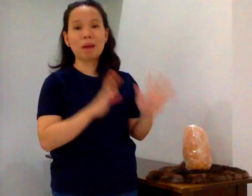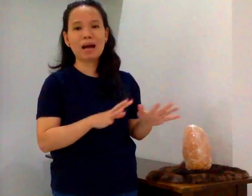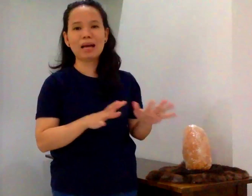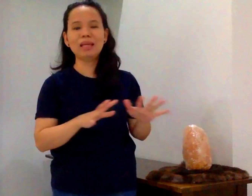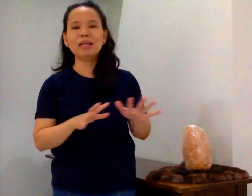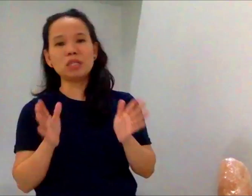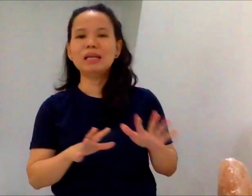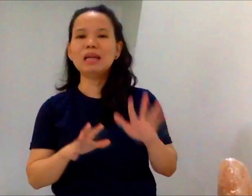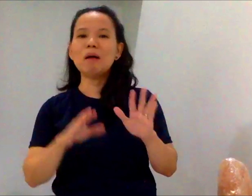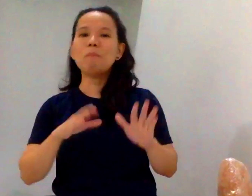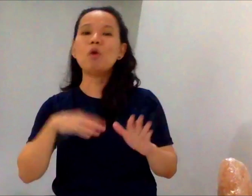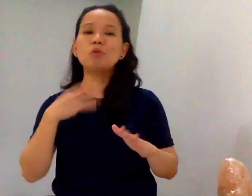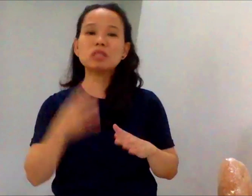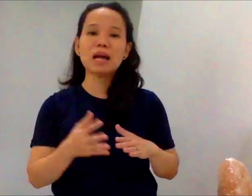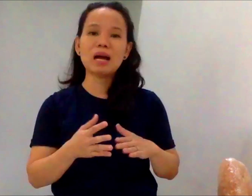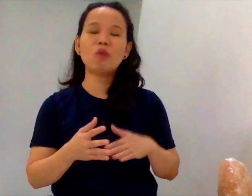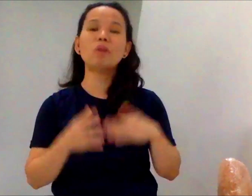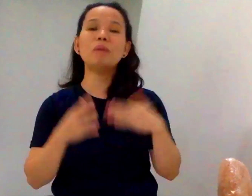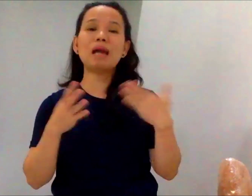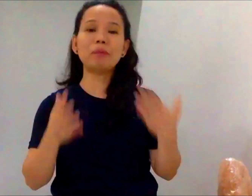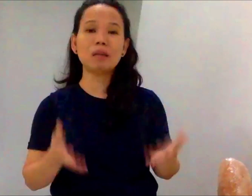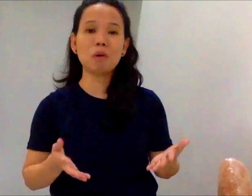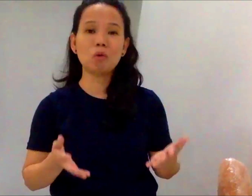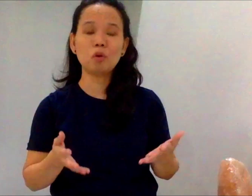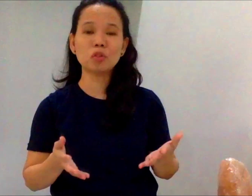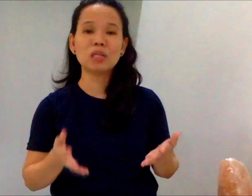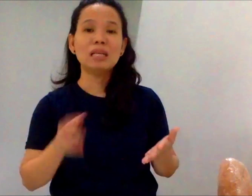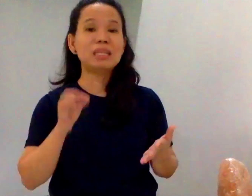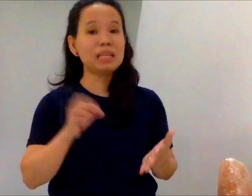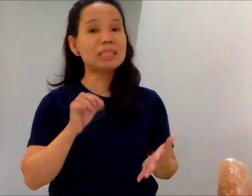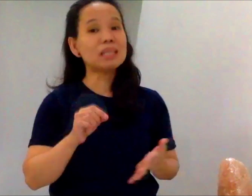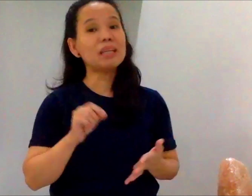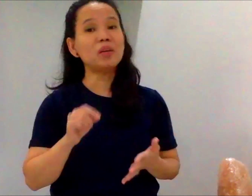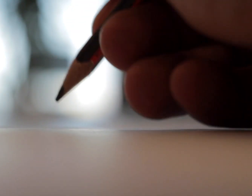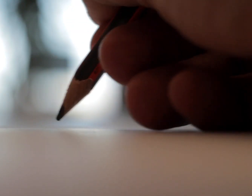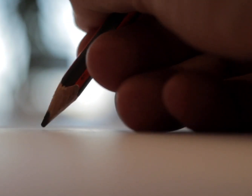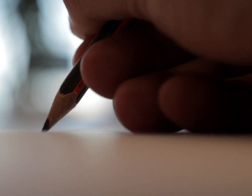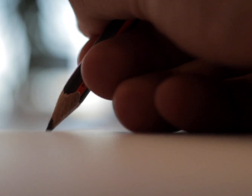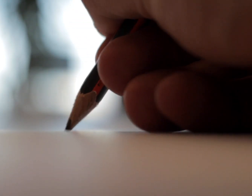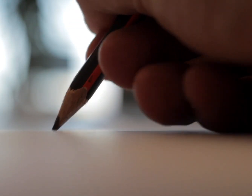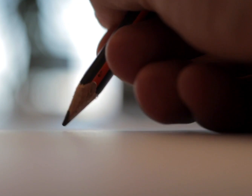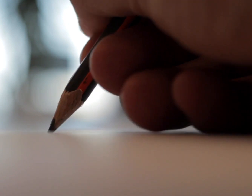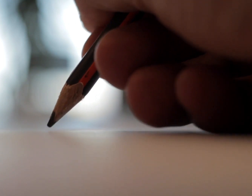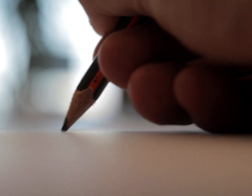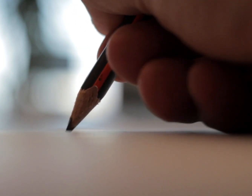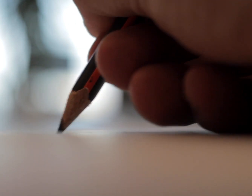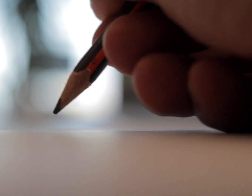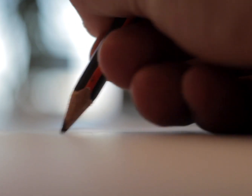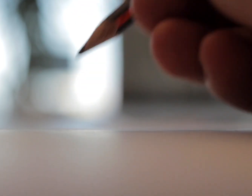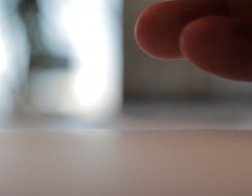bahay na paupos na or malapit ng maubos, nililista na yun ng anak ko sa papel. Sinasanay